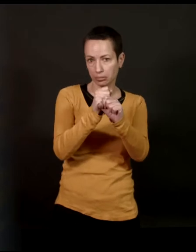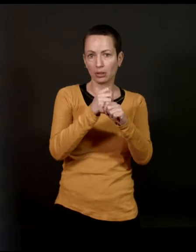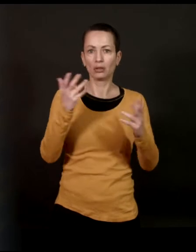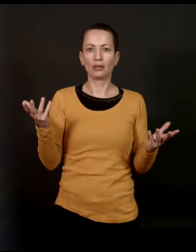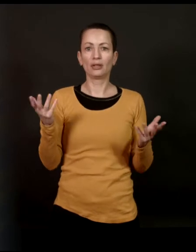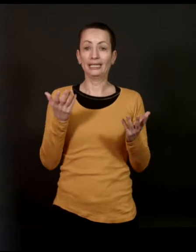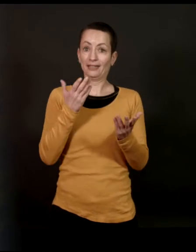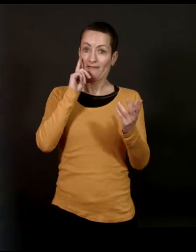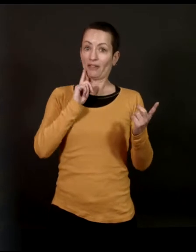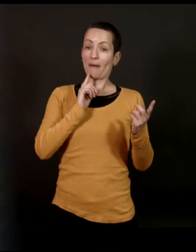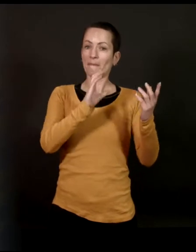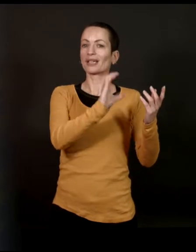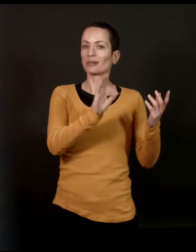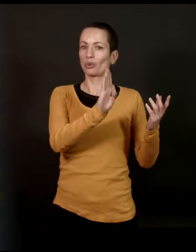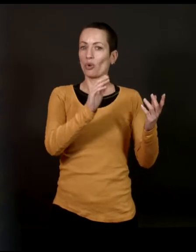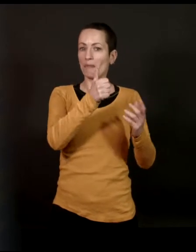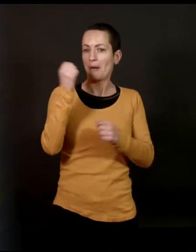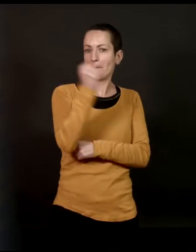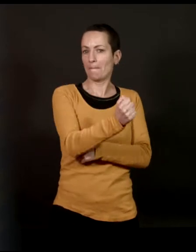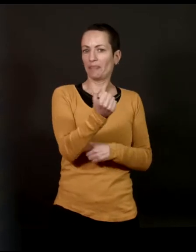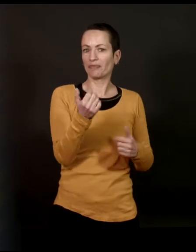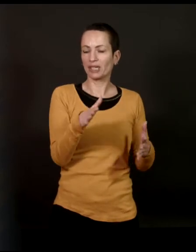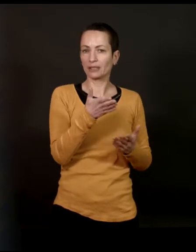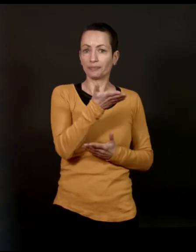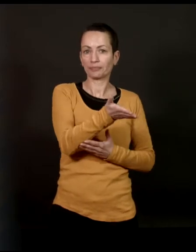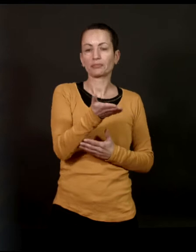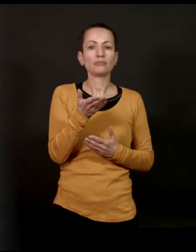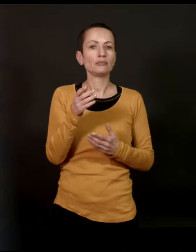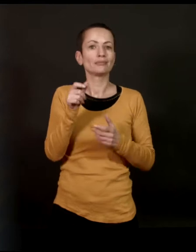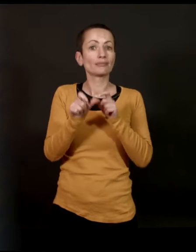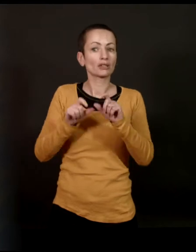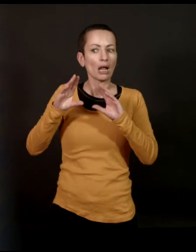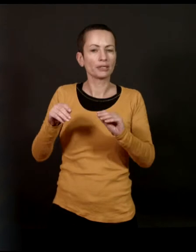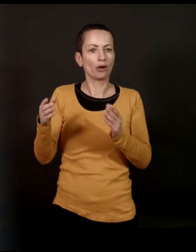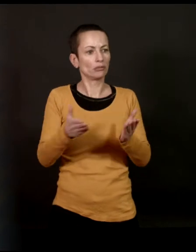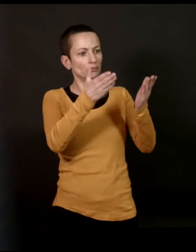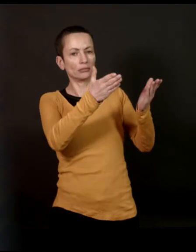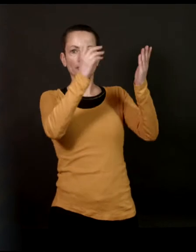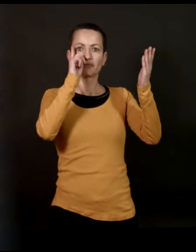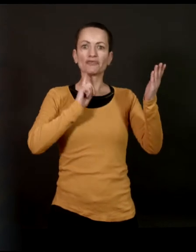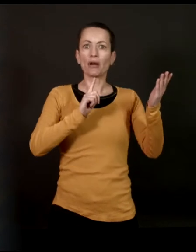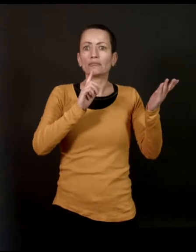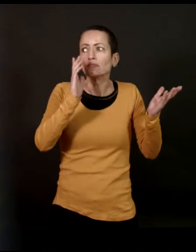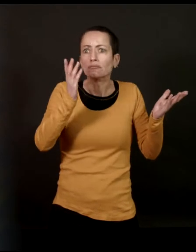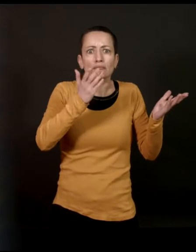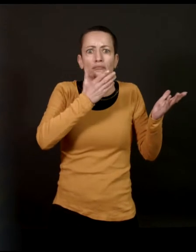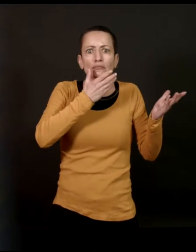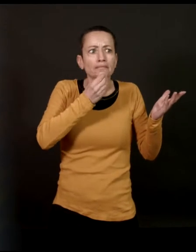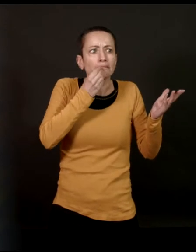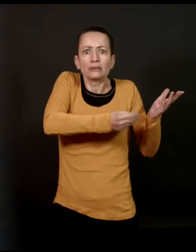pour toutes ces raisons-là. Et cette femme, Catherine Burgot, qui est assassinée, les habitants la désignent comme celle. Elle est aussi